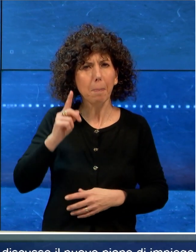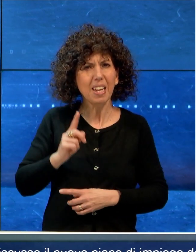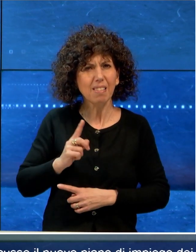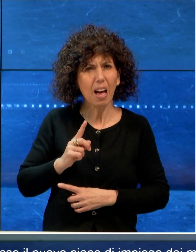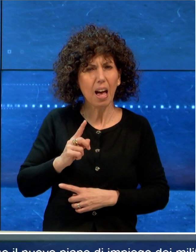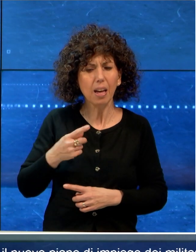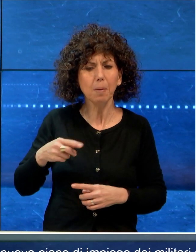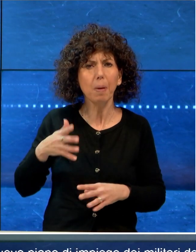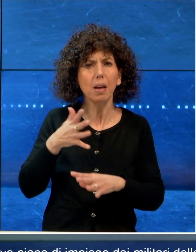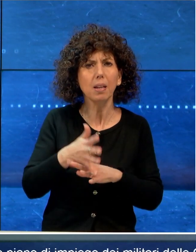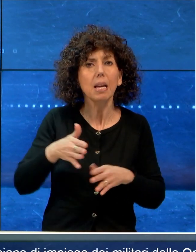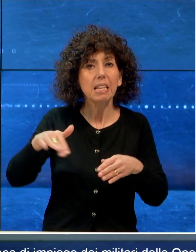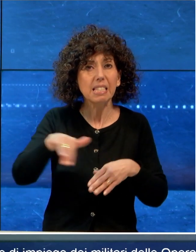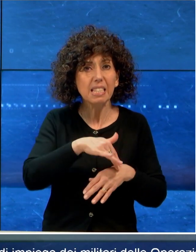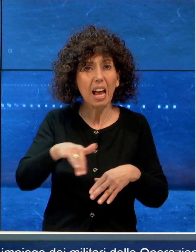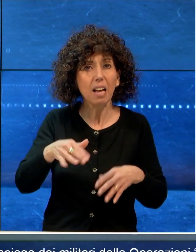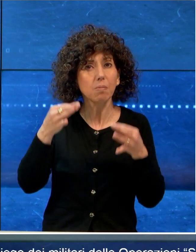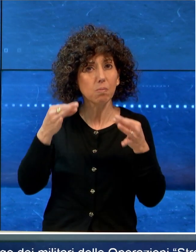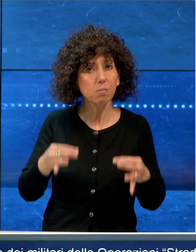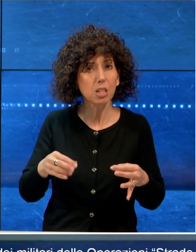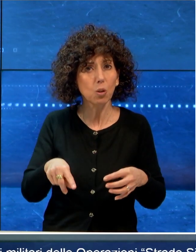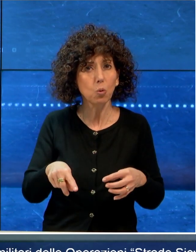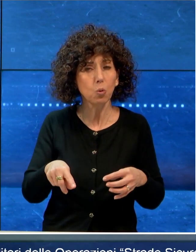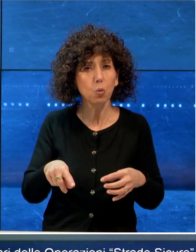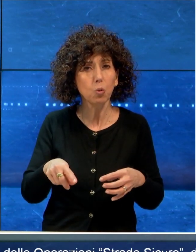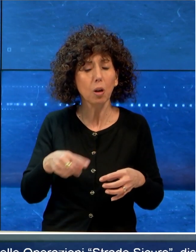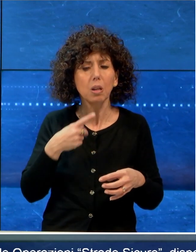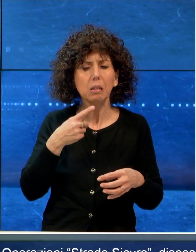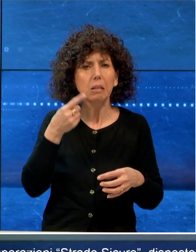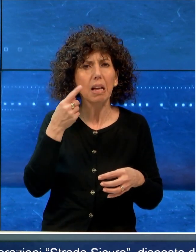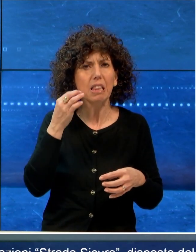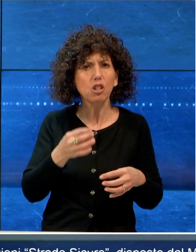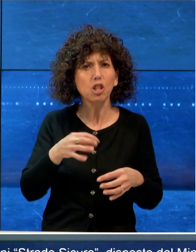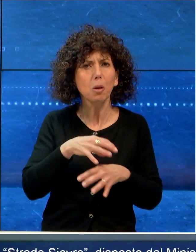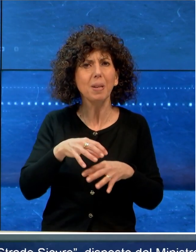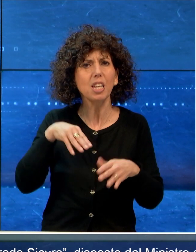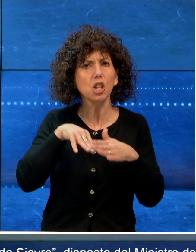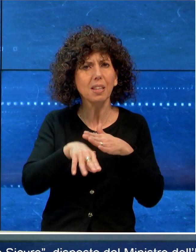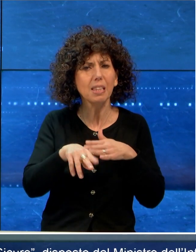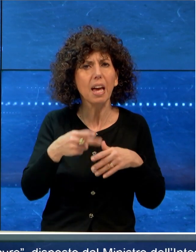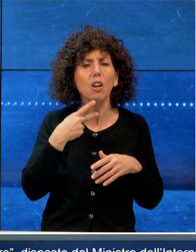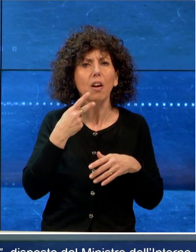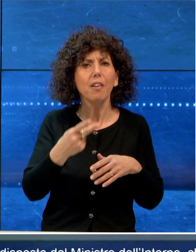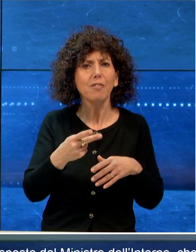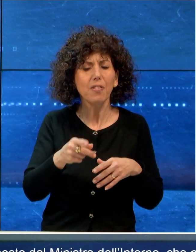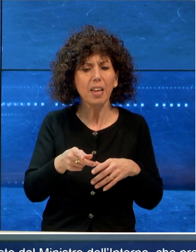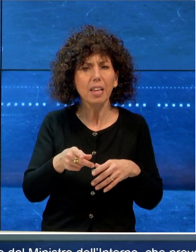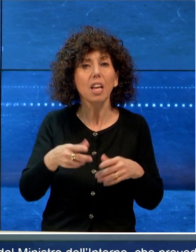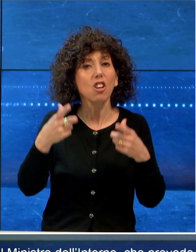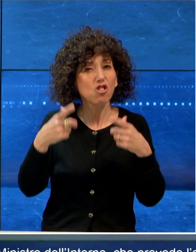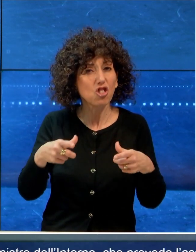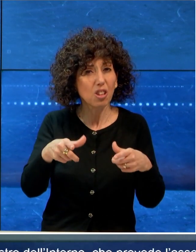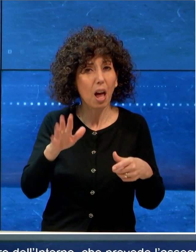strade sicure, disposto dal Ministro dell'Interno, che prevede l'assegnazione alla